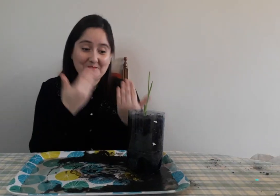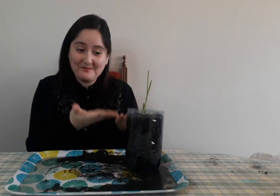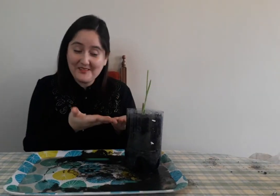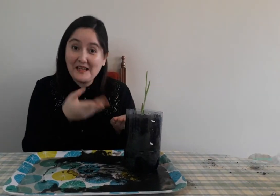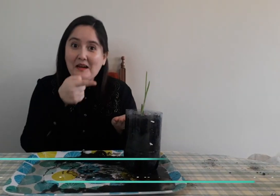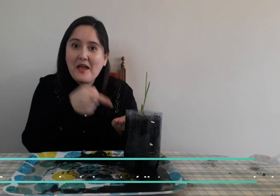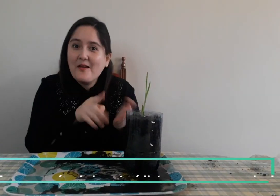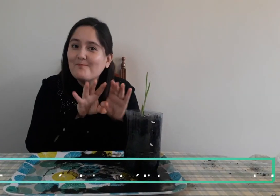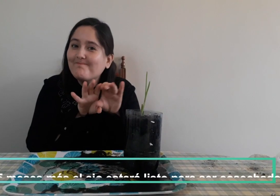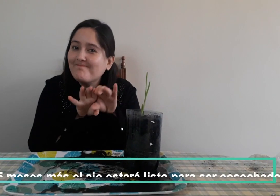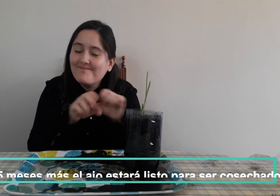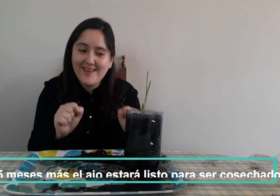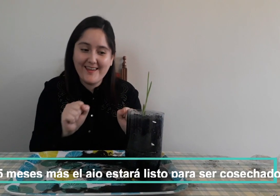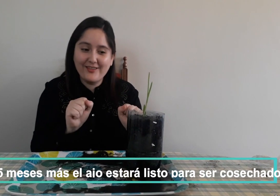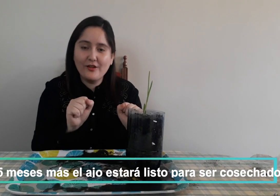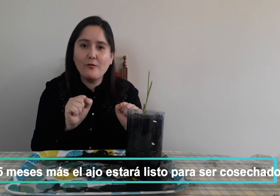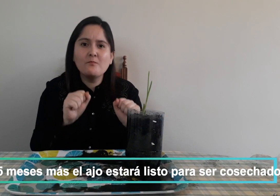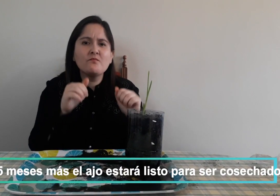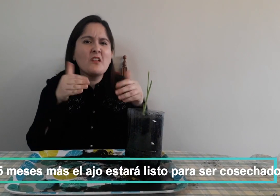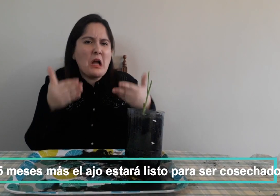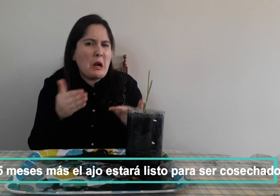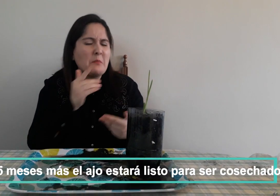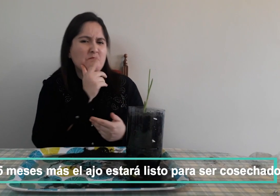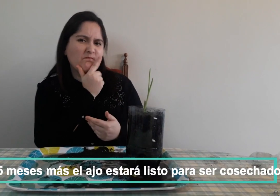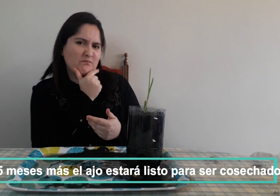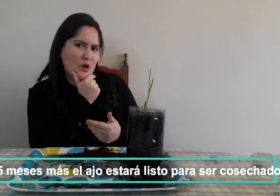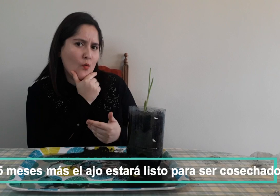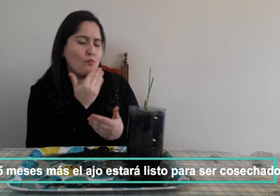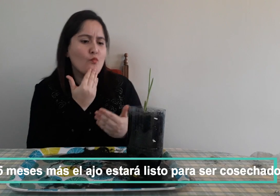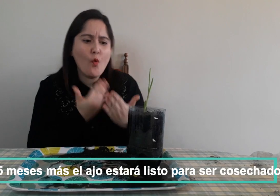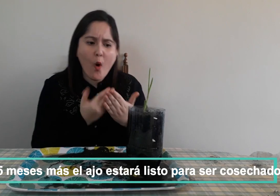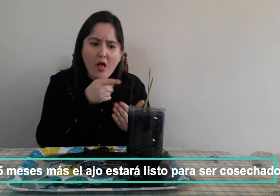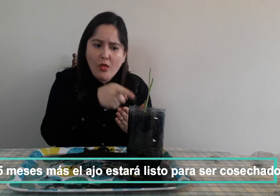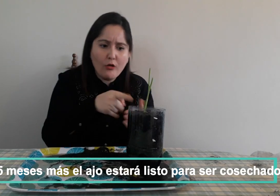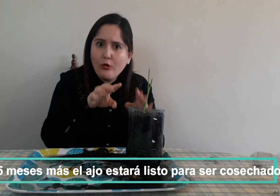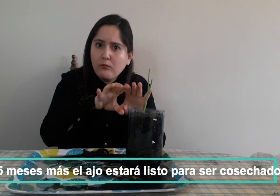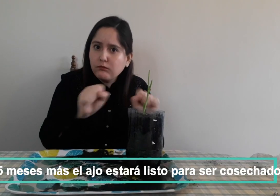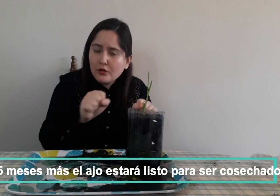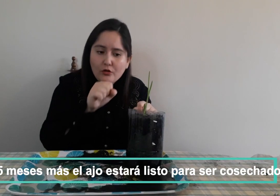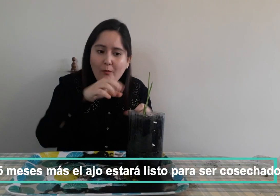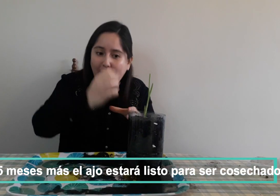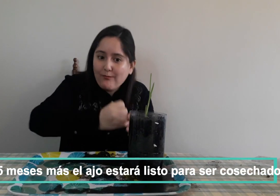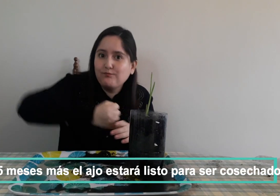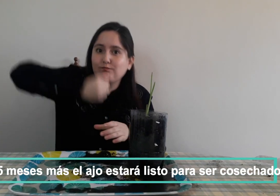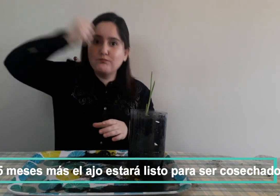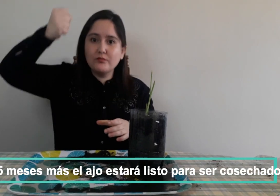¿Ven? Y así está lista. Y una duda, ¿cuándo ya estará listo este ajo para ser cosechado?